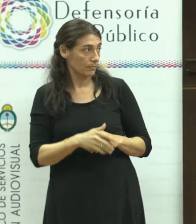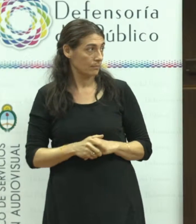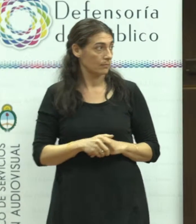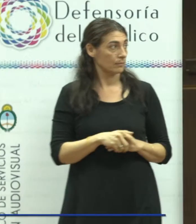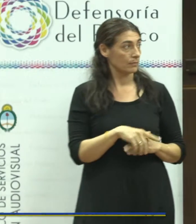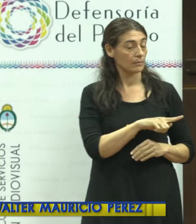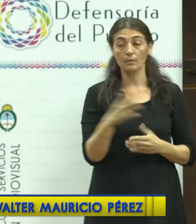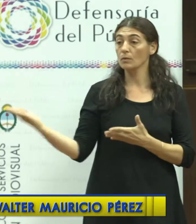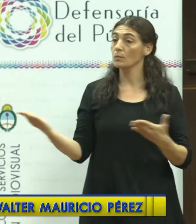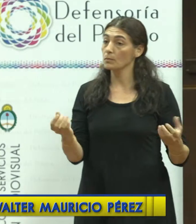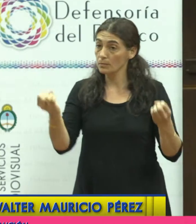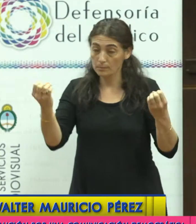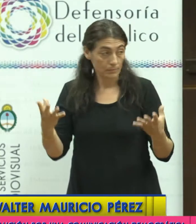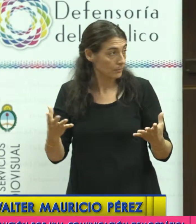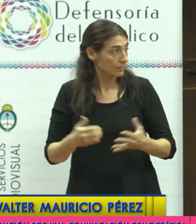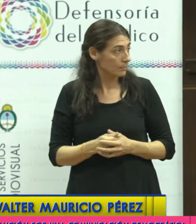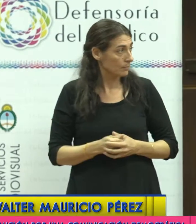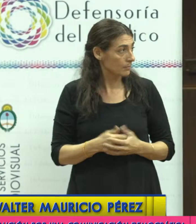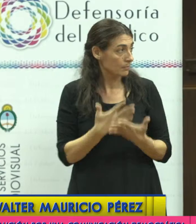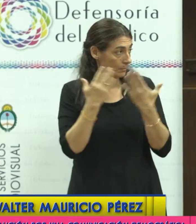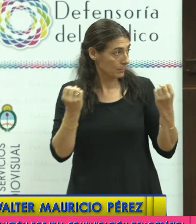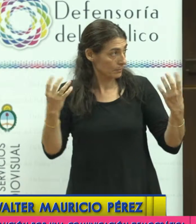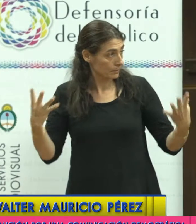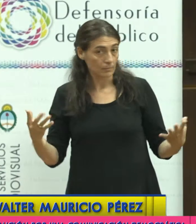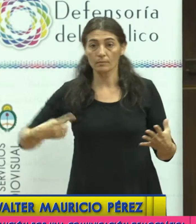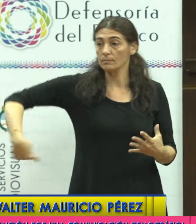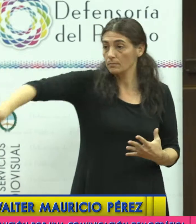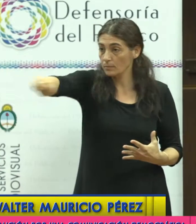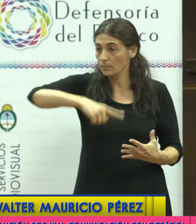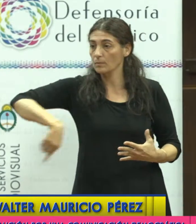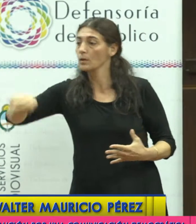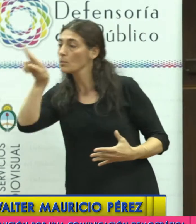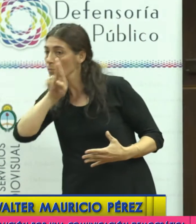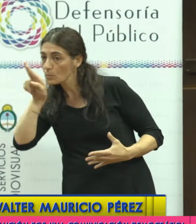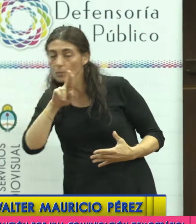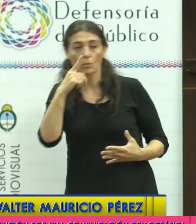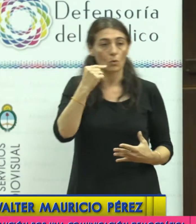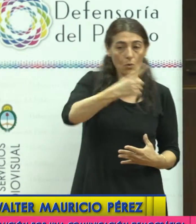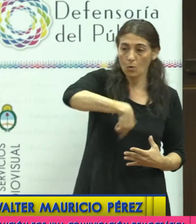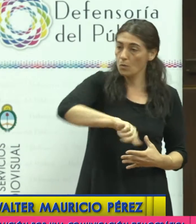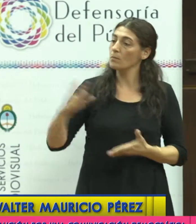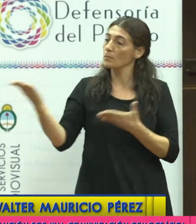Bueno, buen día a todos y a todas, compañeros y compañeras.